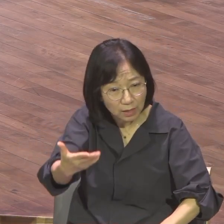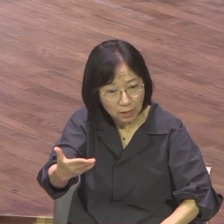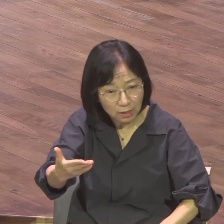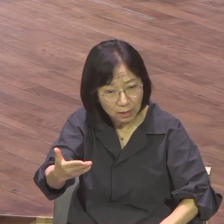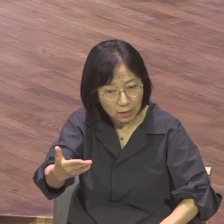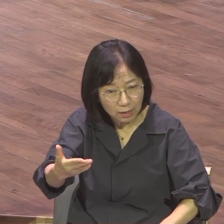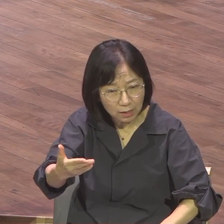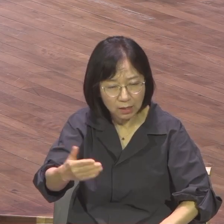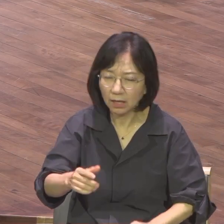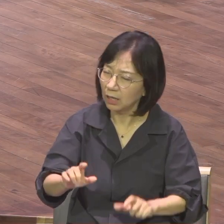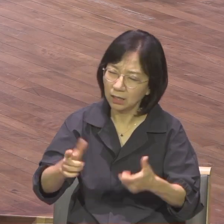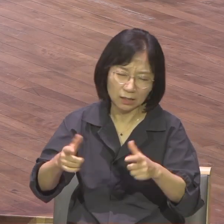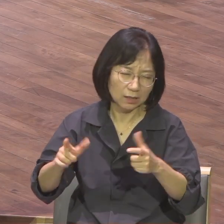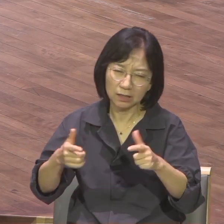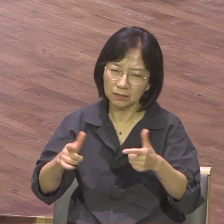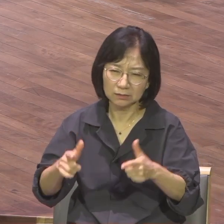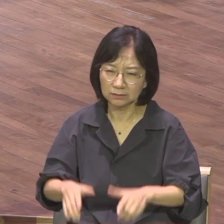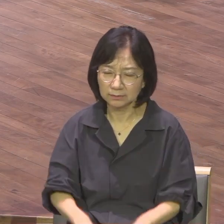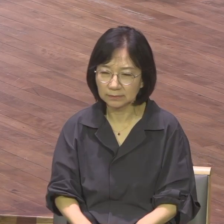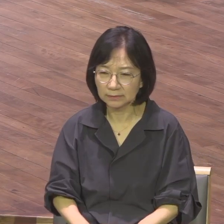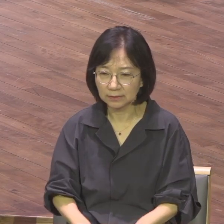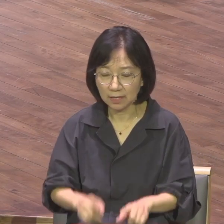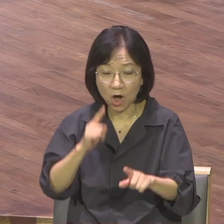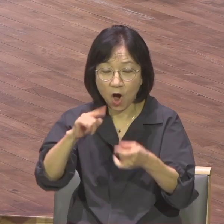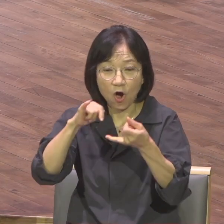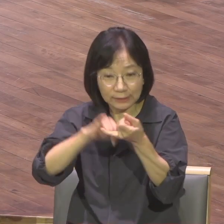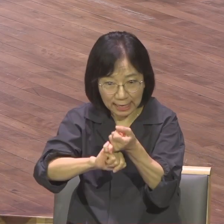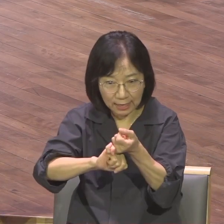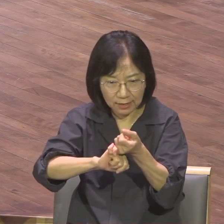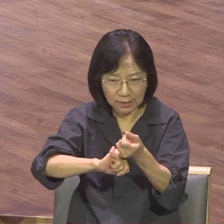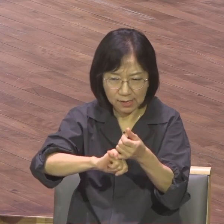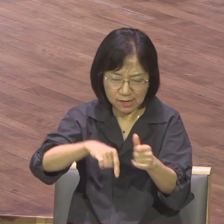그렇지 않습니다 원약 전달보다 더 중요한 건 없다니까요